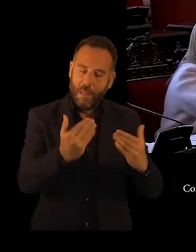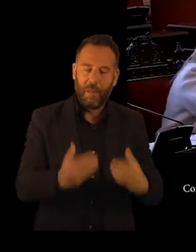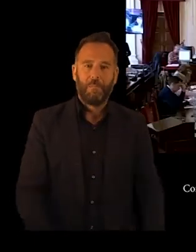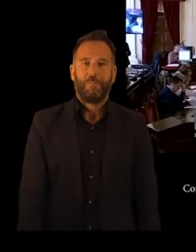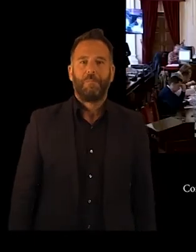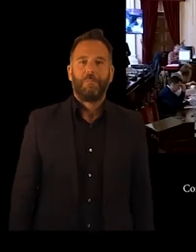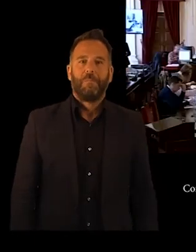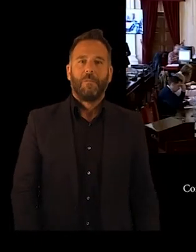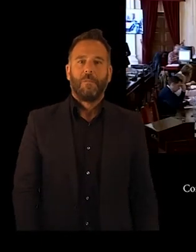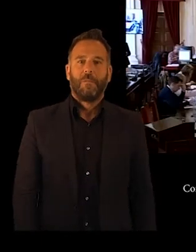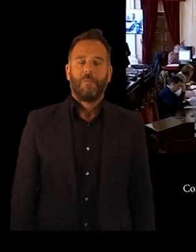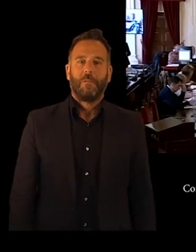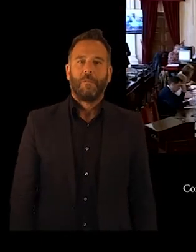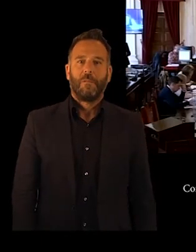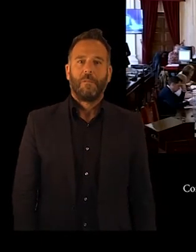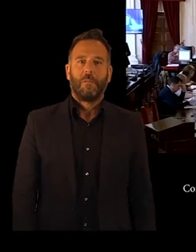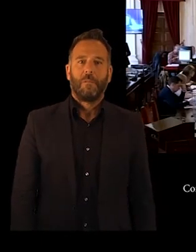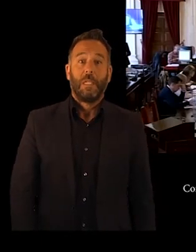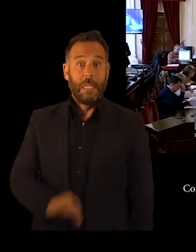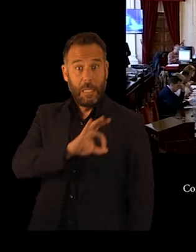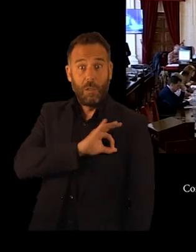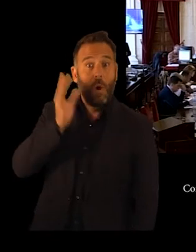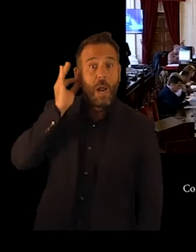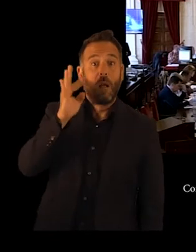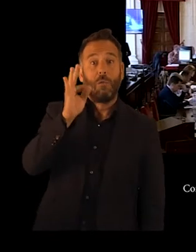presidenta. presidenta. SEÑORA Señora Toralbo.